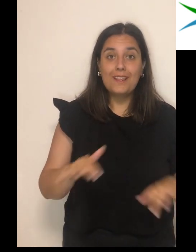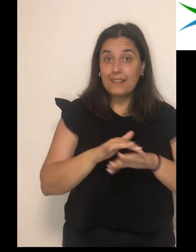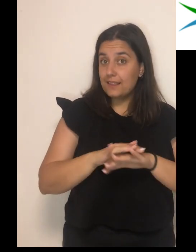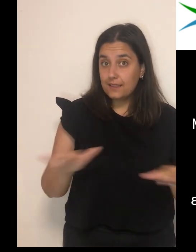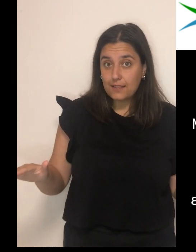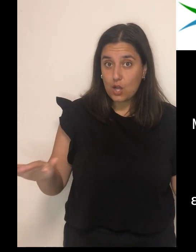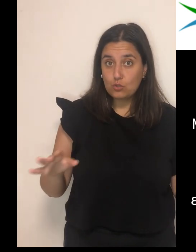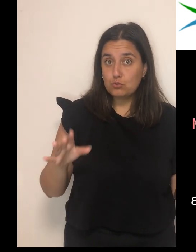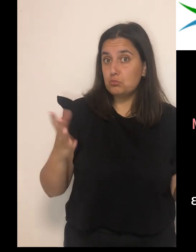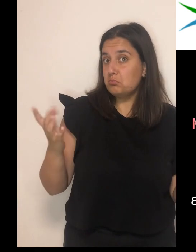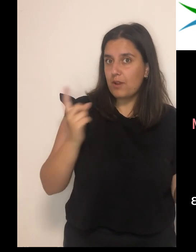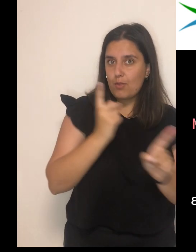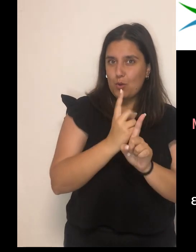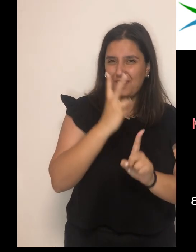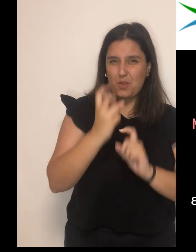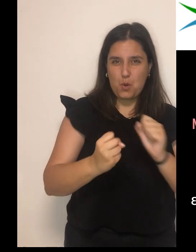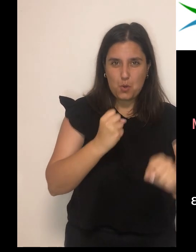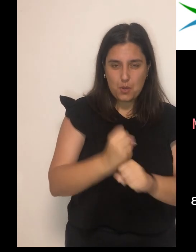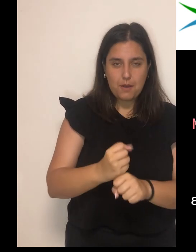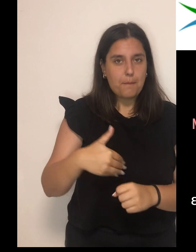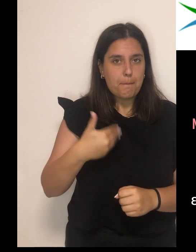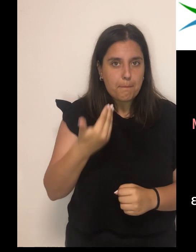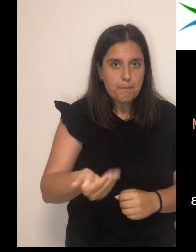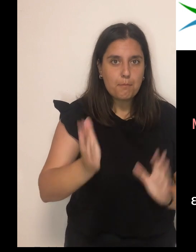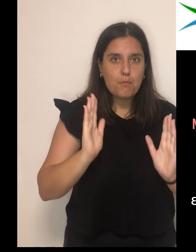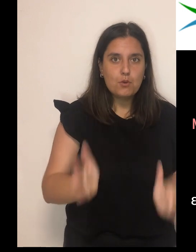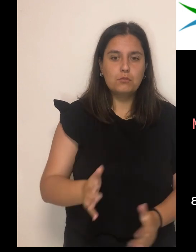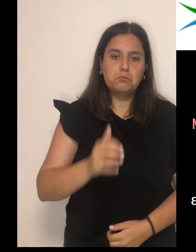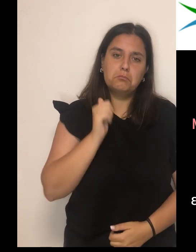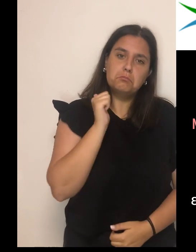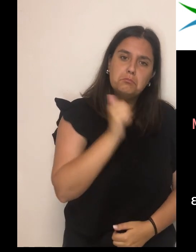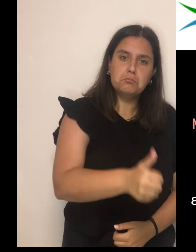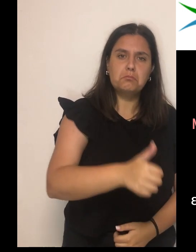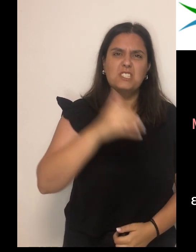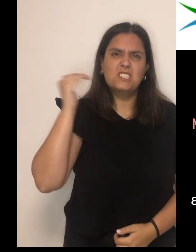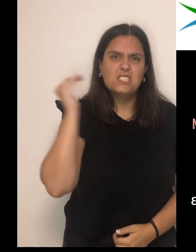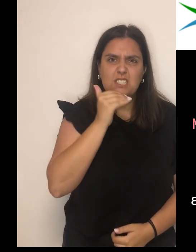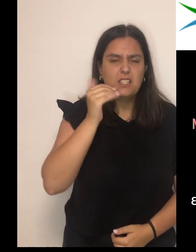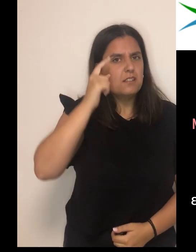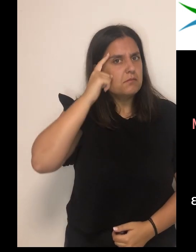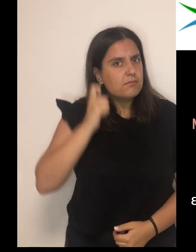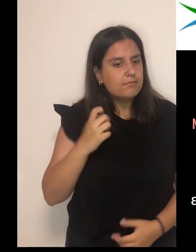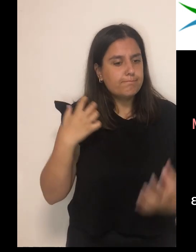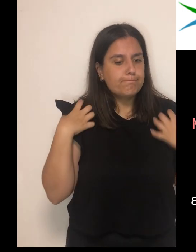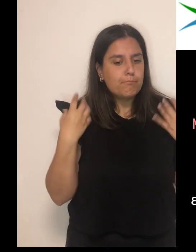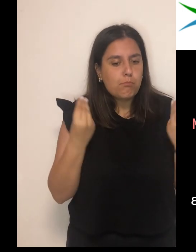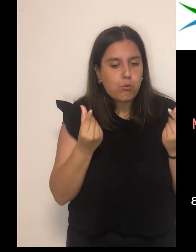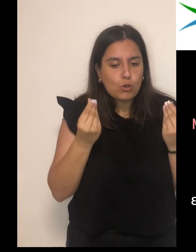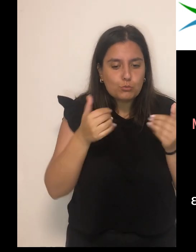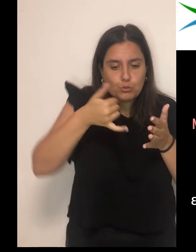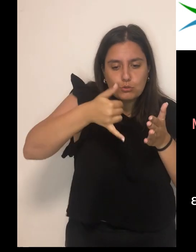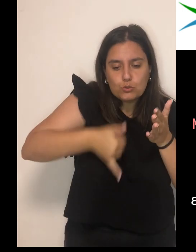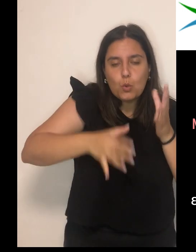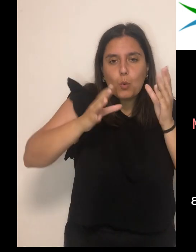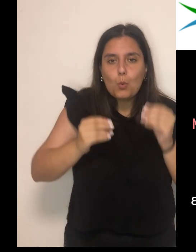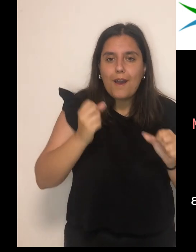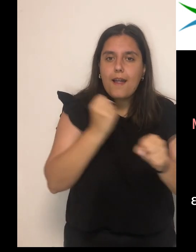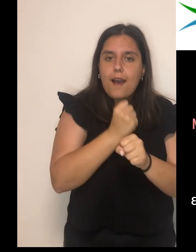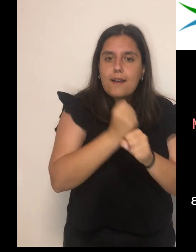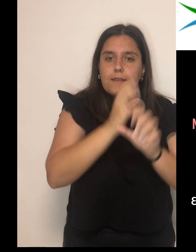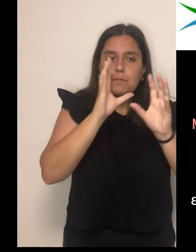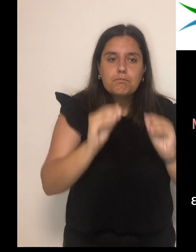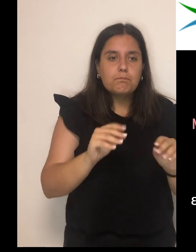Με την ολοκλήρωση της συγκεκριμένης ειδικότητας, θα μπορείς να εκτελείς αυτόνομα, εγκαίρος και με υπευθυνότητα,